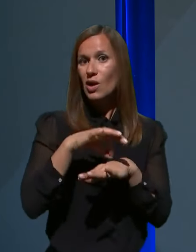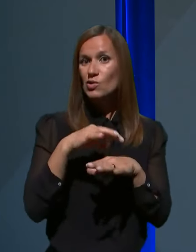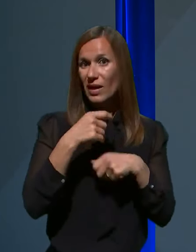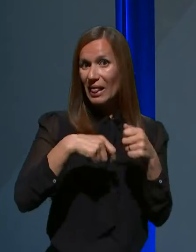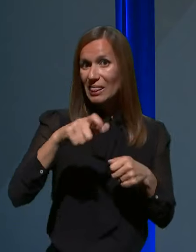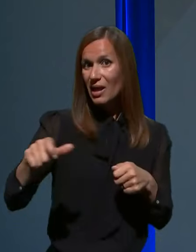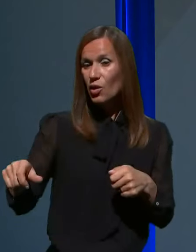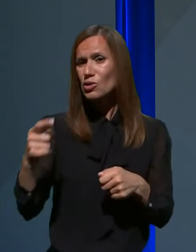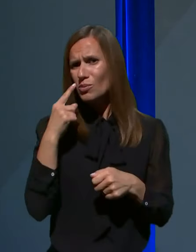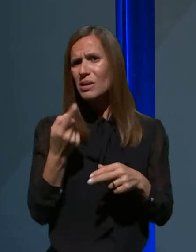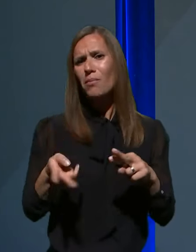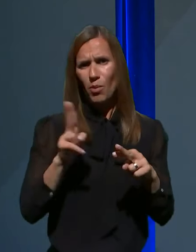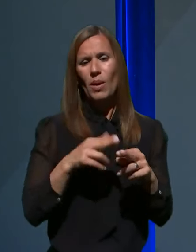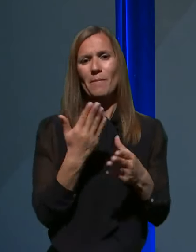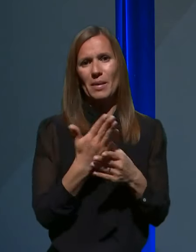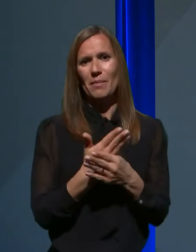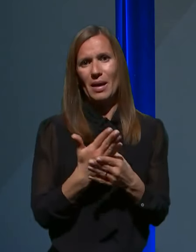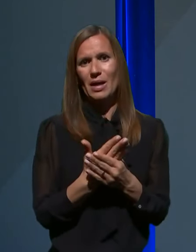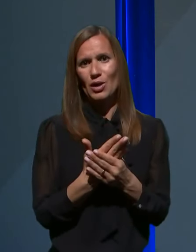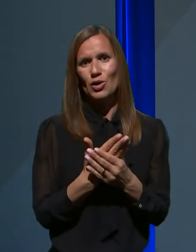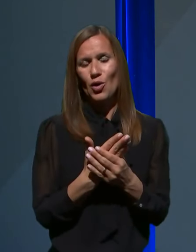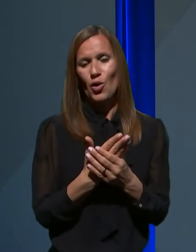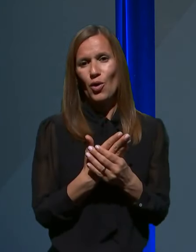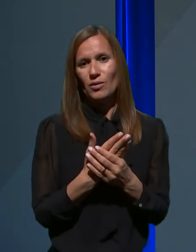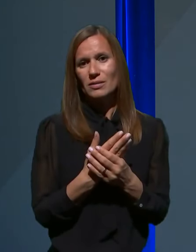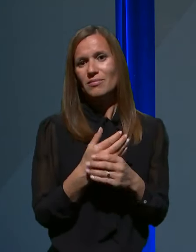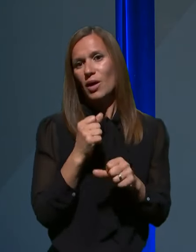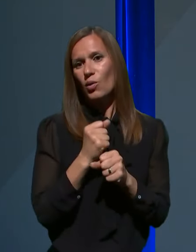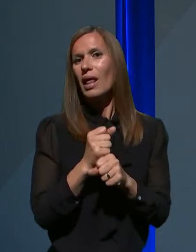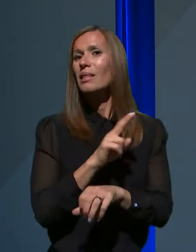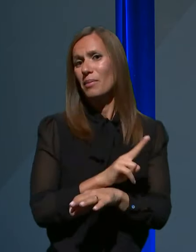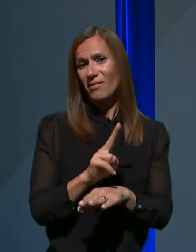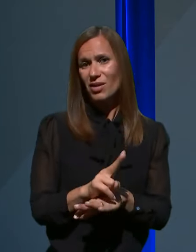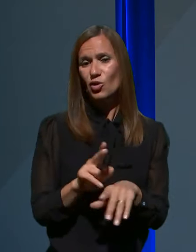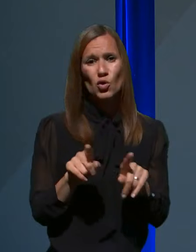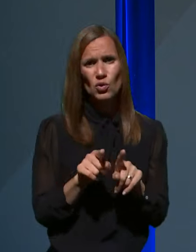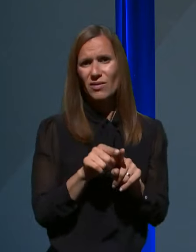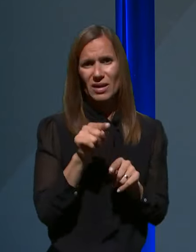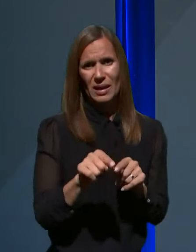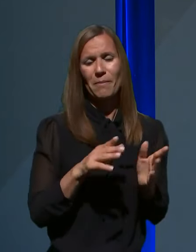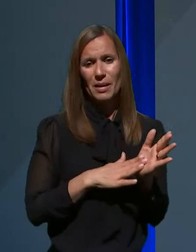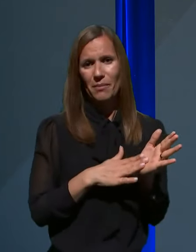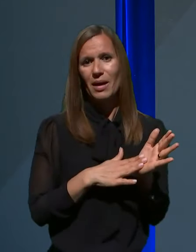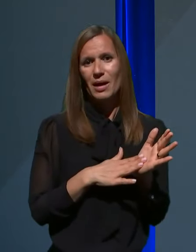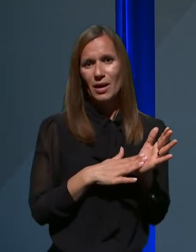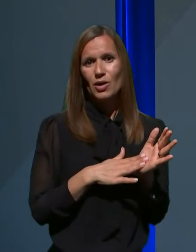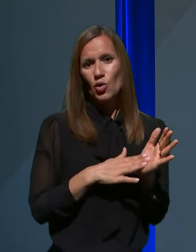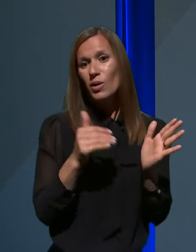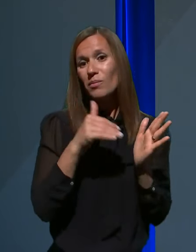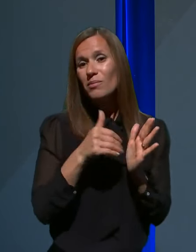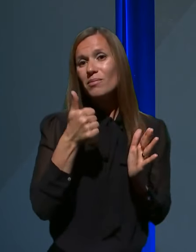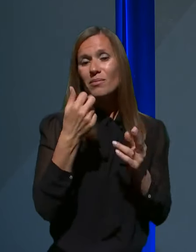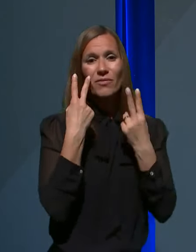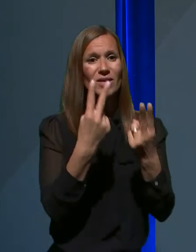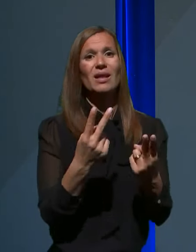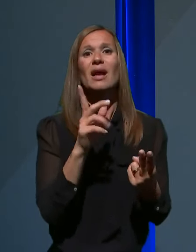bolj primerno ravnati previdno tudi v tem primeru in videti najprej, kaj se nam